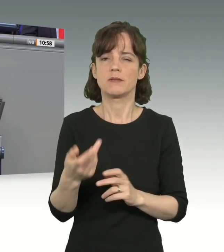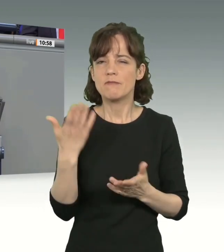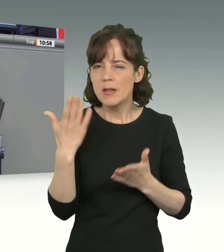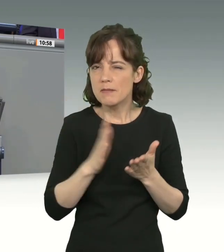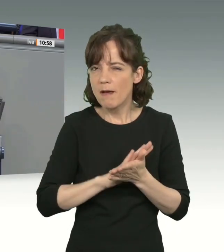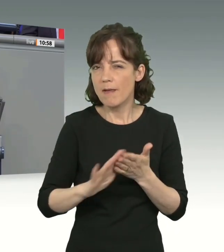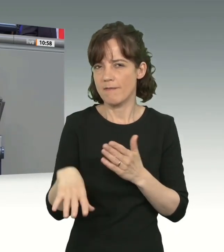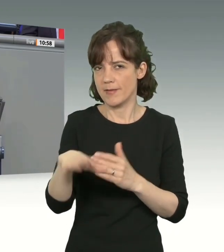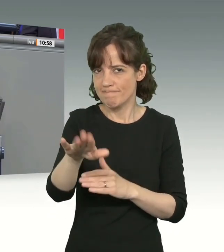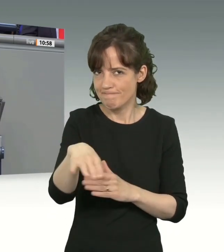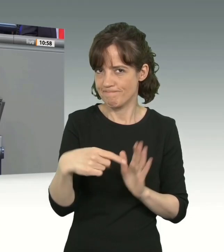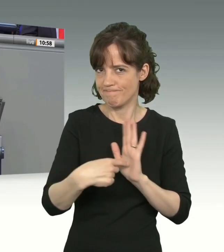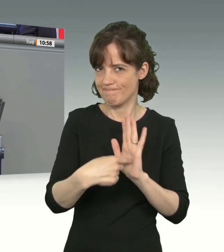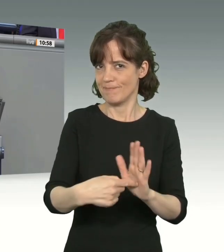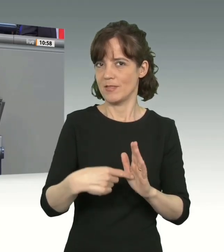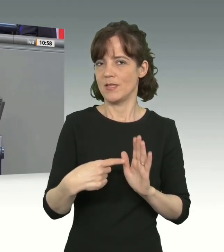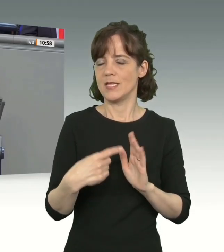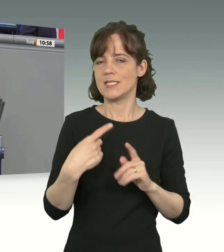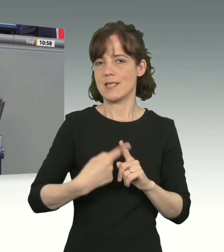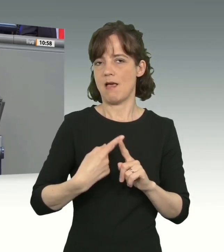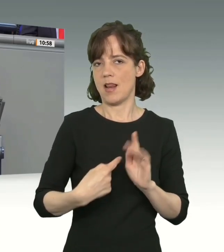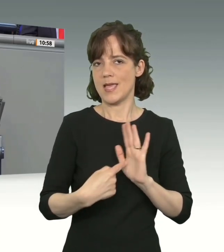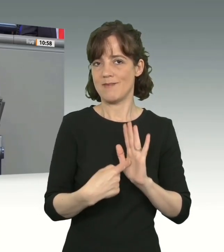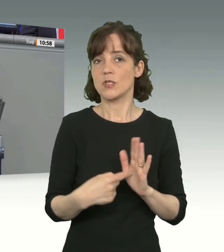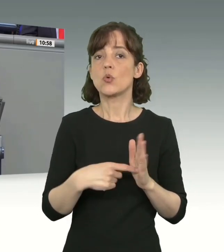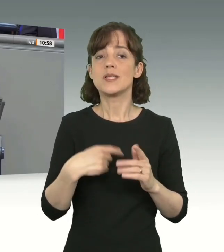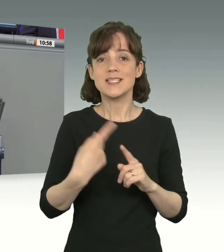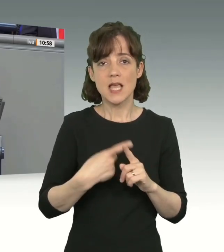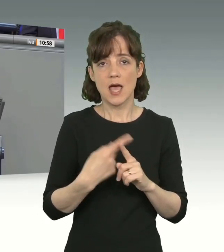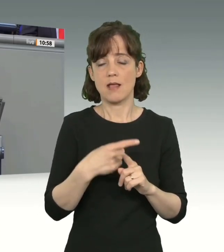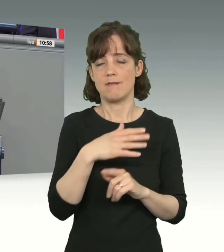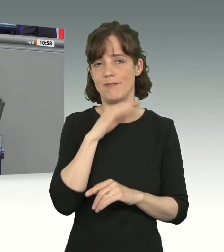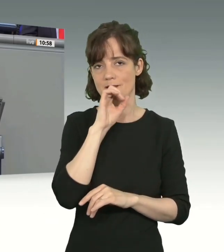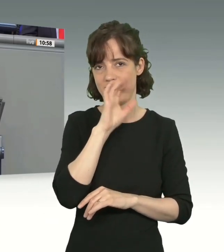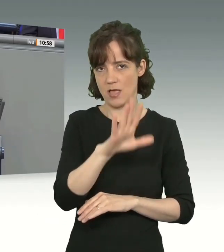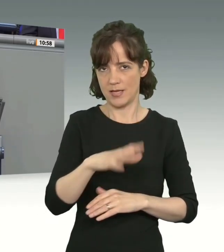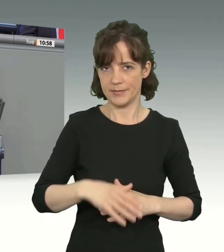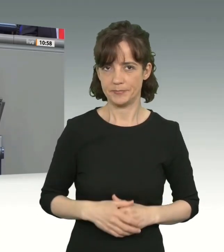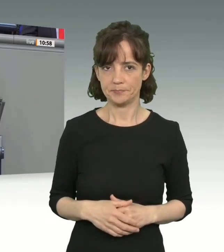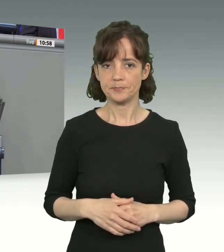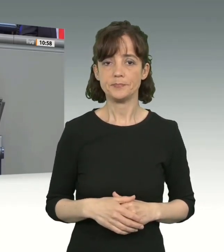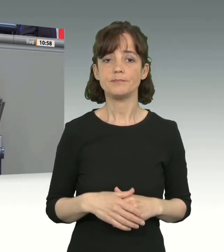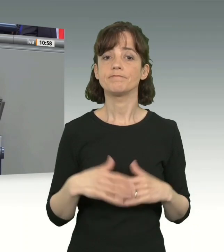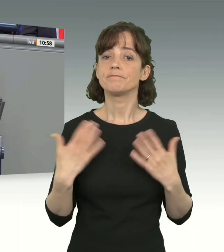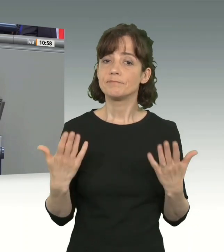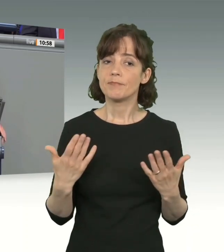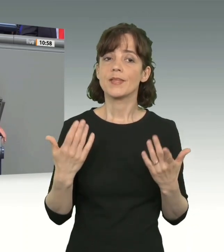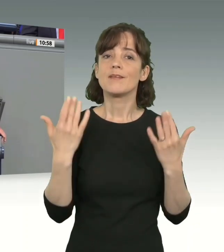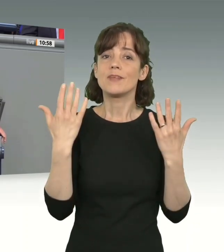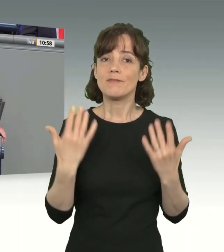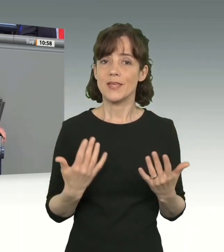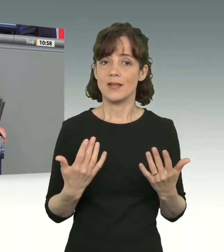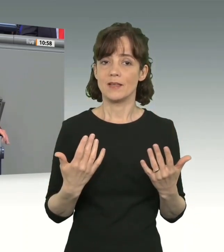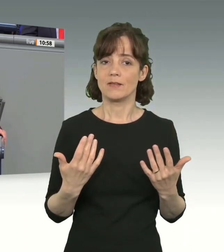auf eine weitere Zahl hinweisen, denn die Zahlen sprechen für uns ja wirklich eine wunderbare Sprache. Es ist nämlich die Frage, wie viele sind